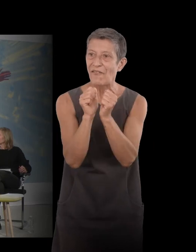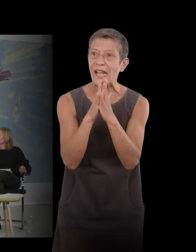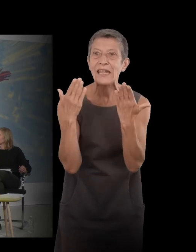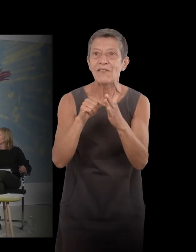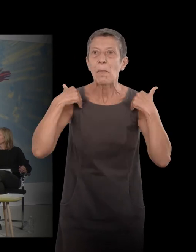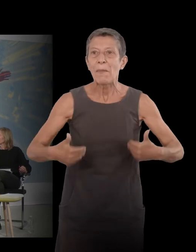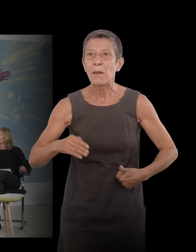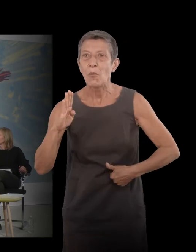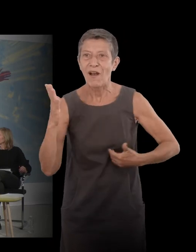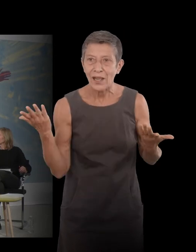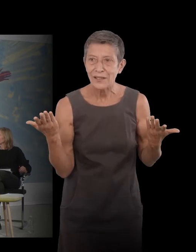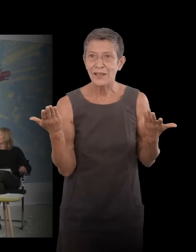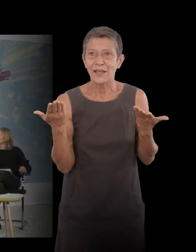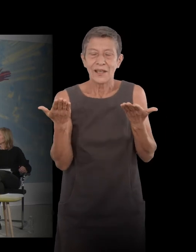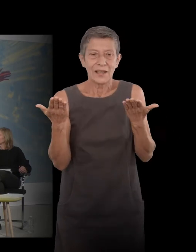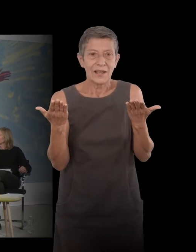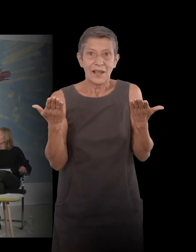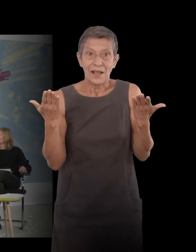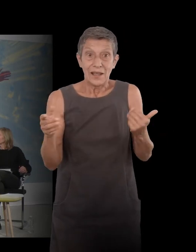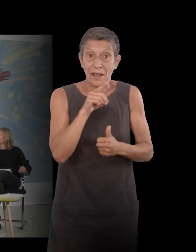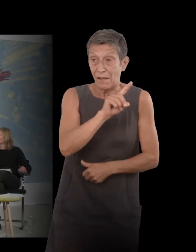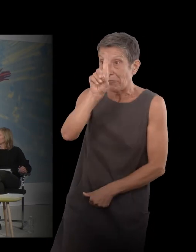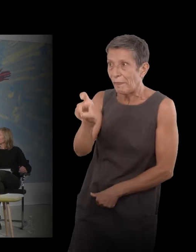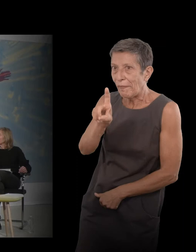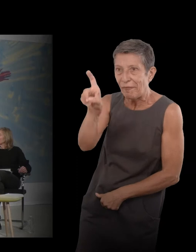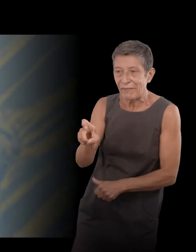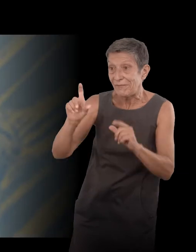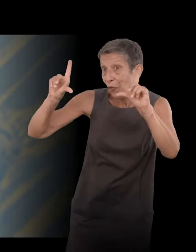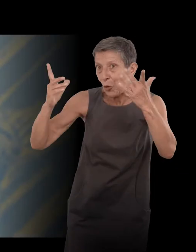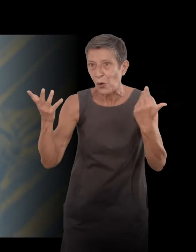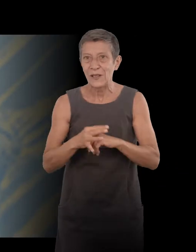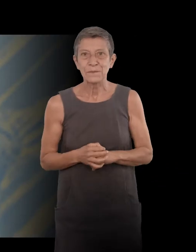he posed the question. There is another